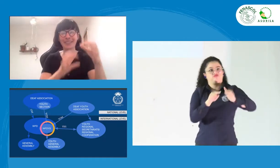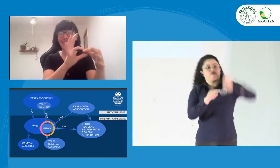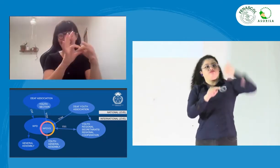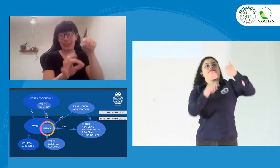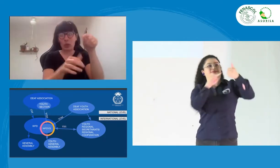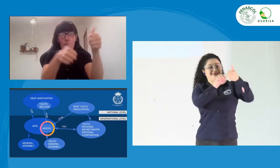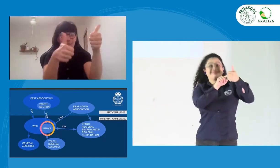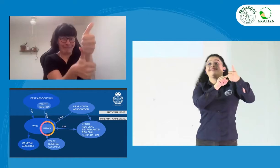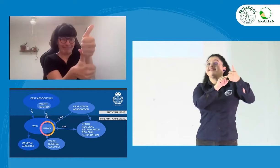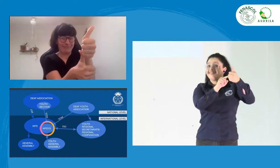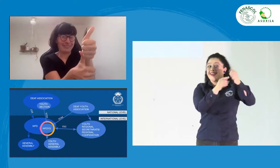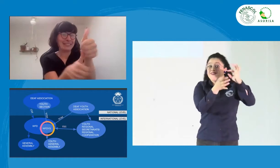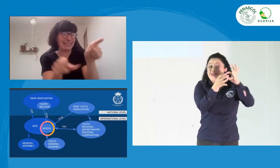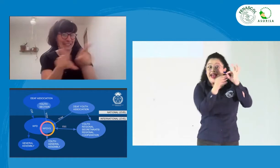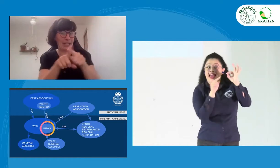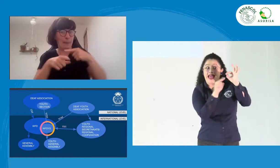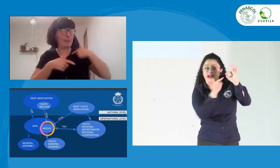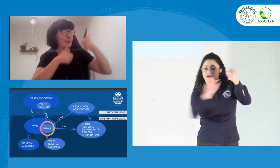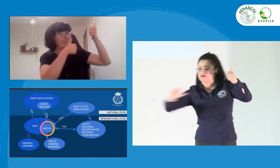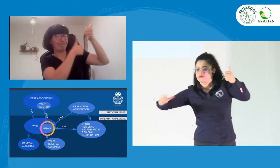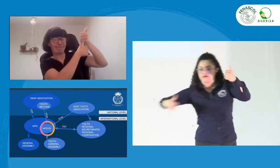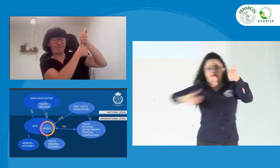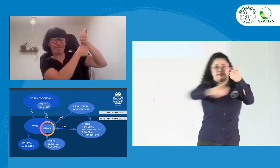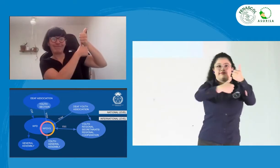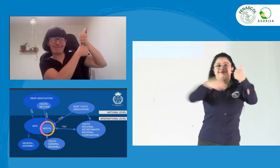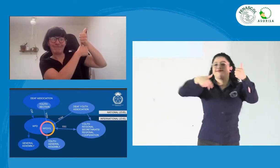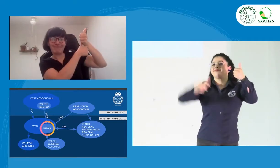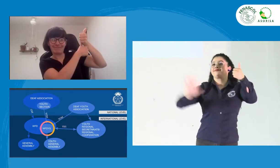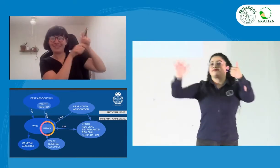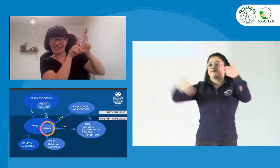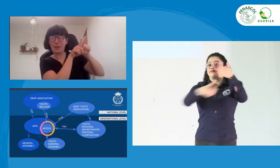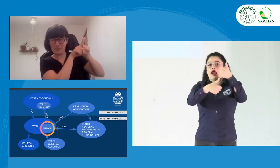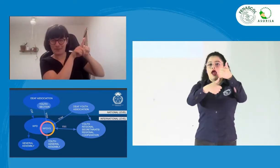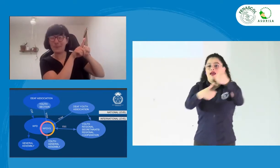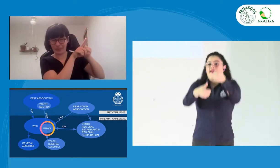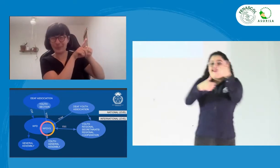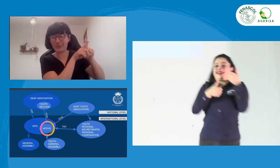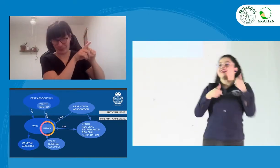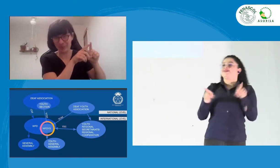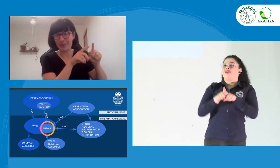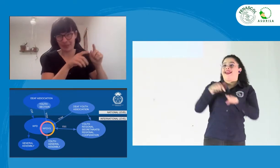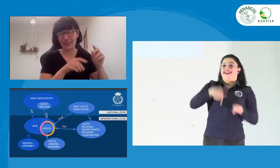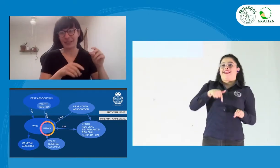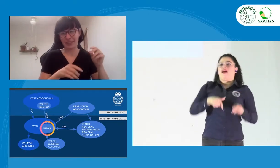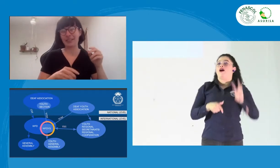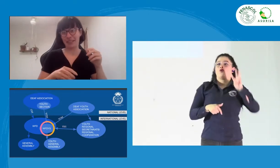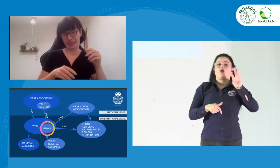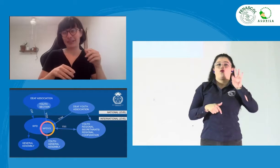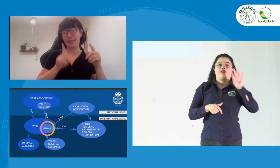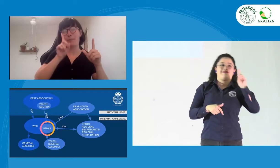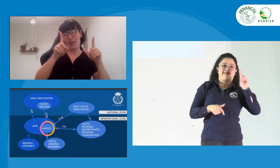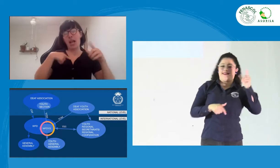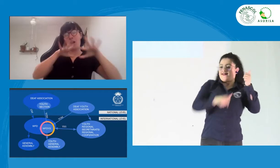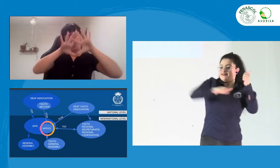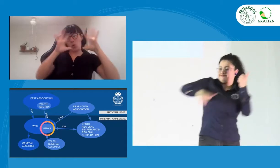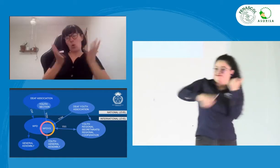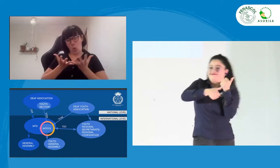la WFD-YS. Así existe FENASCOL y el Consejo Nacional de la Juventud Sorda. De la misma manera, pues,